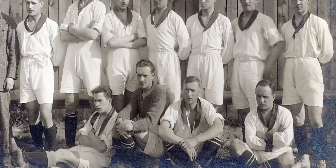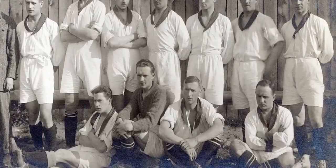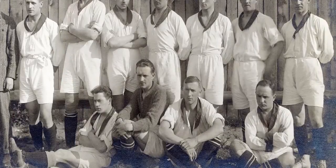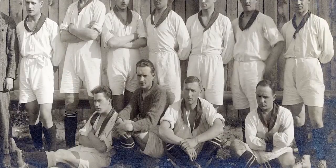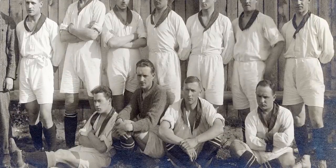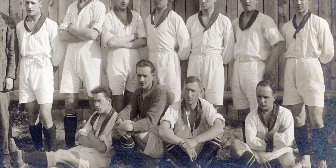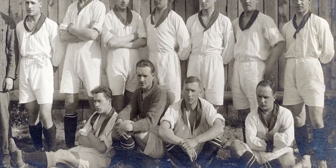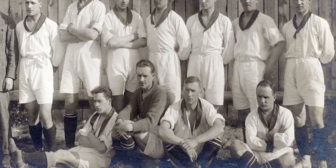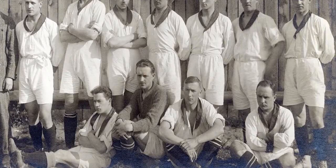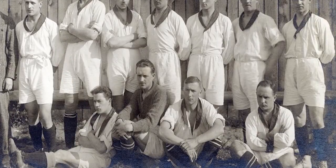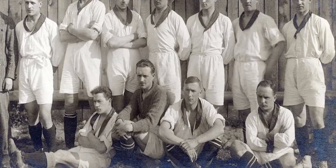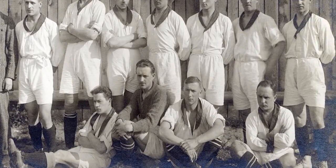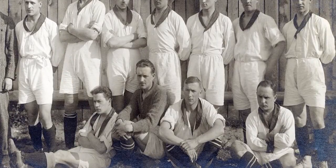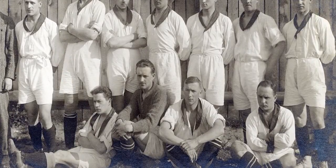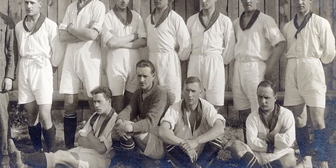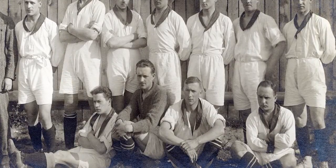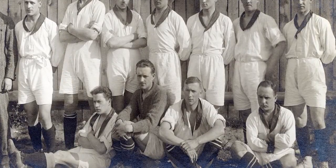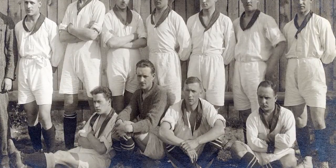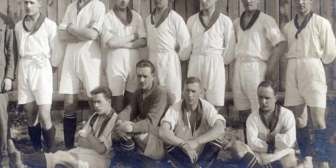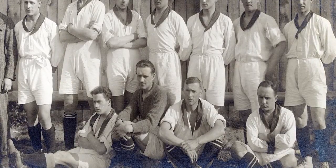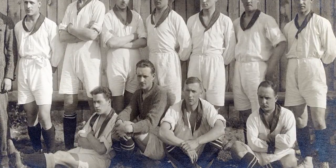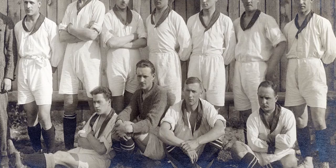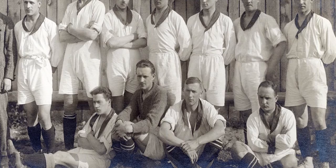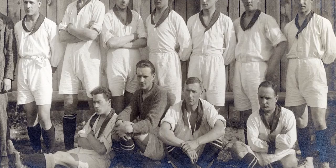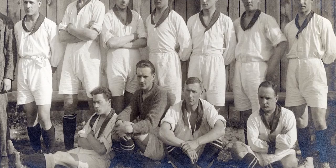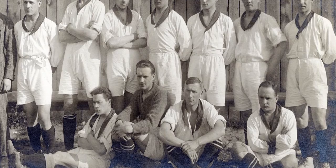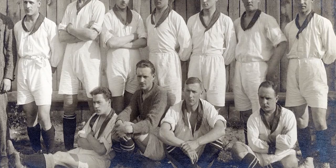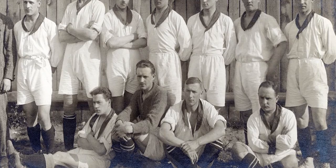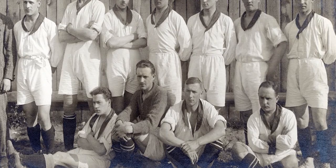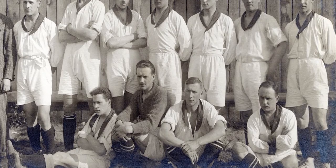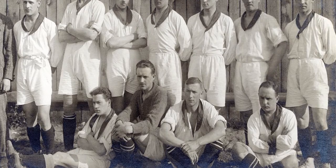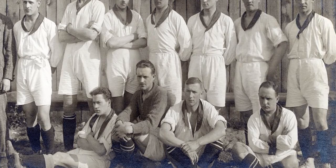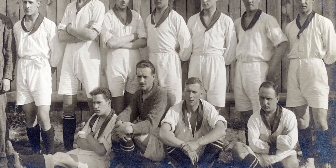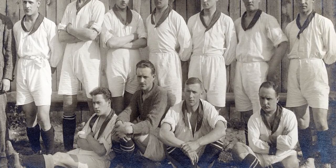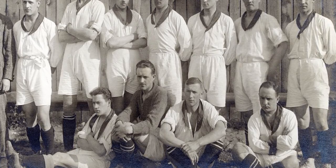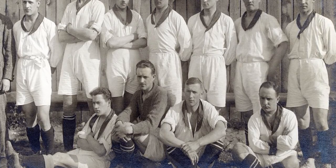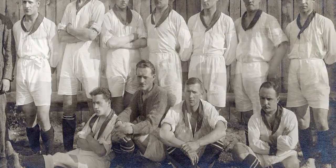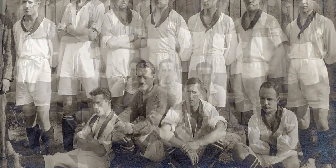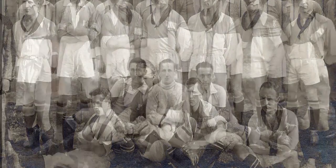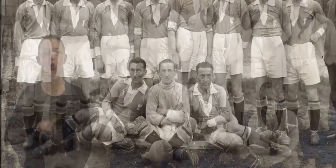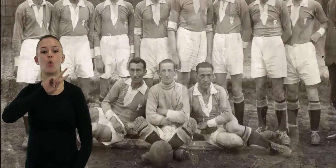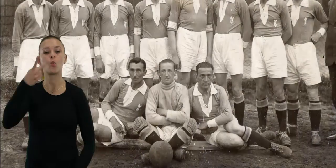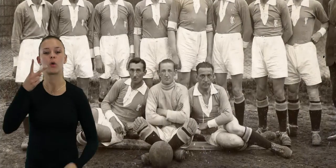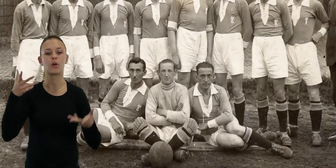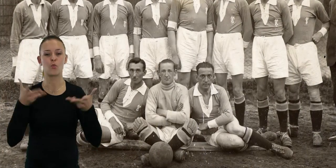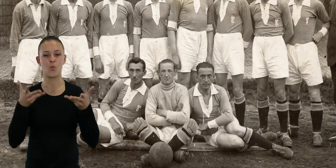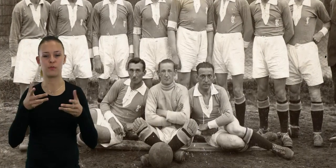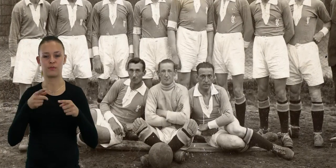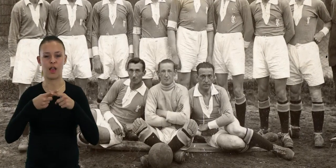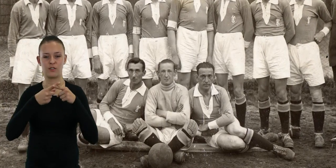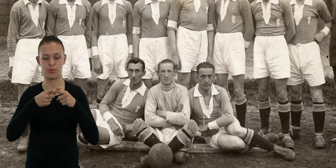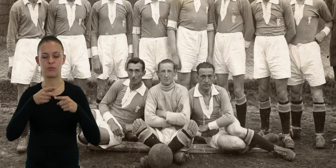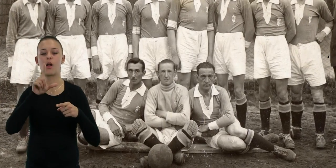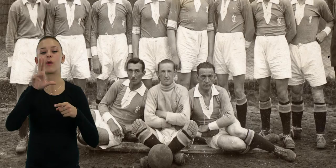W reprezentacji Polski wystąpiło w tym czasie 15 zawodników łódzkiej drużyny. Drugim łódzkim